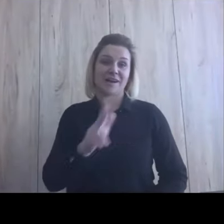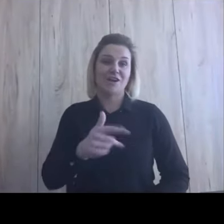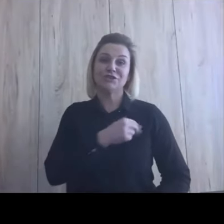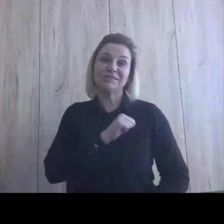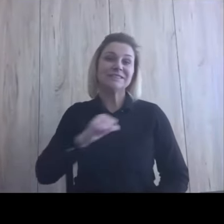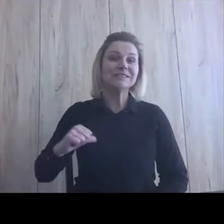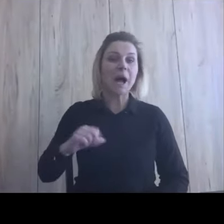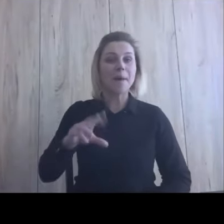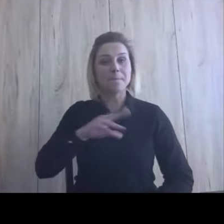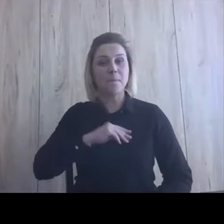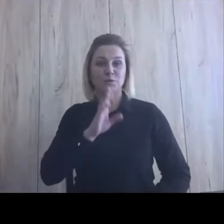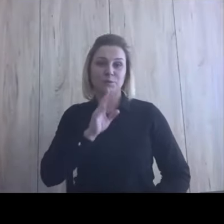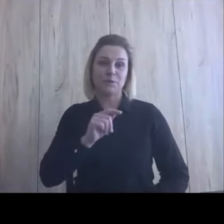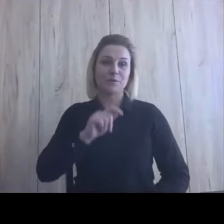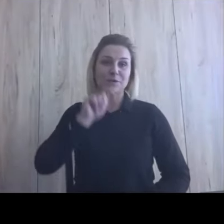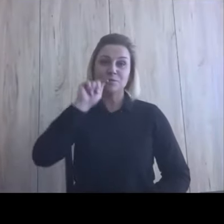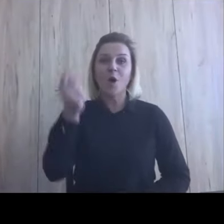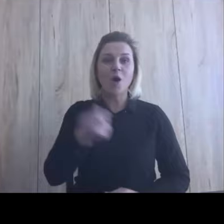udać.